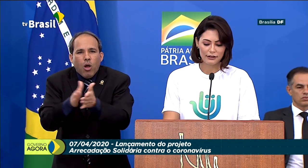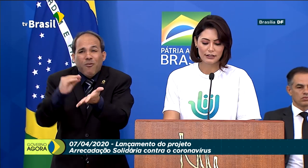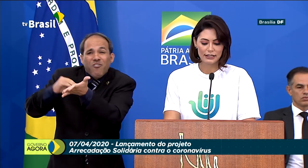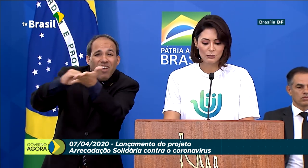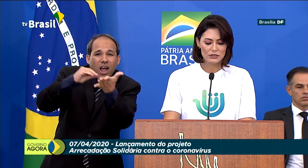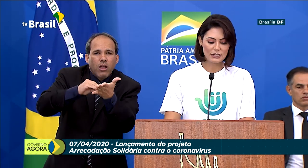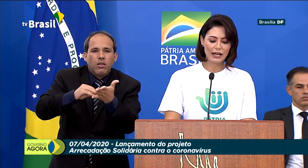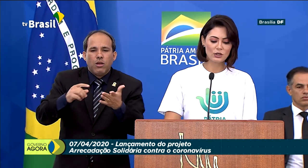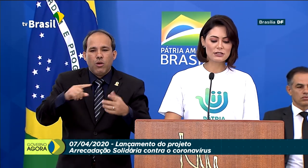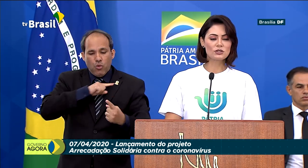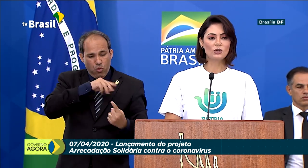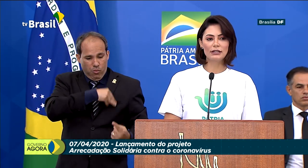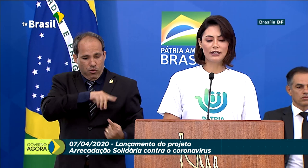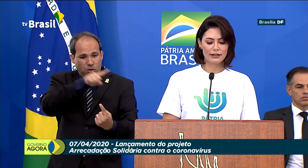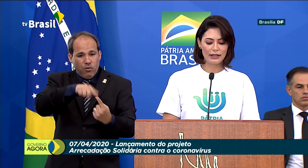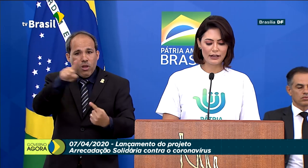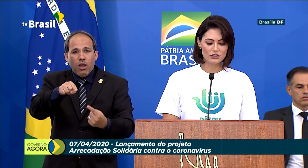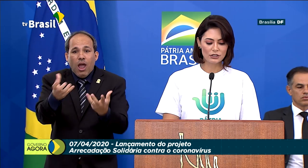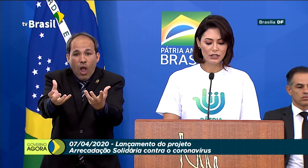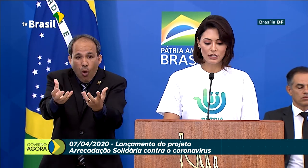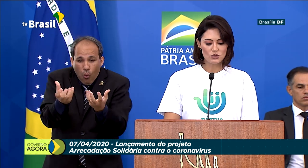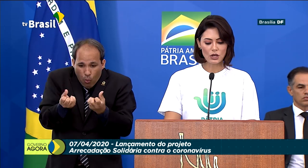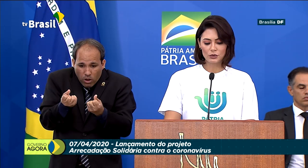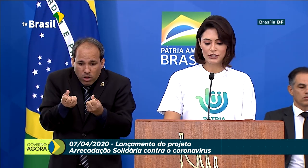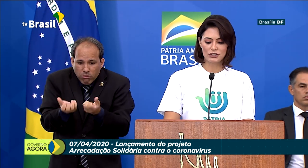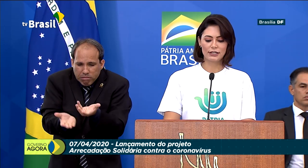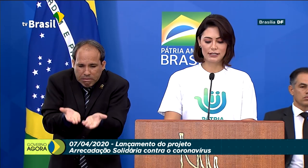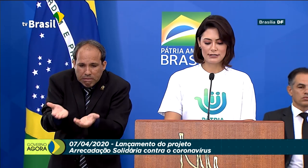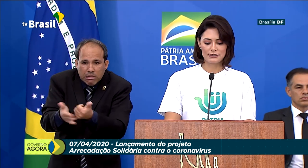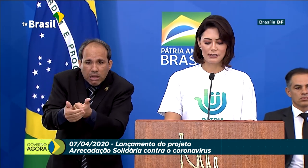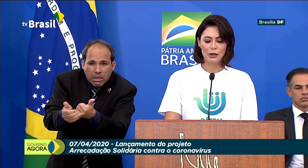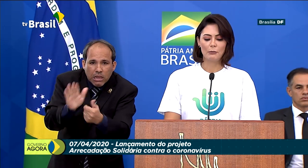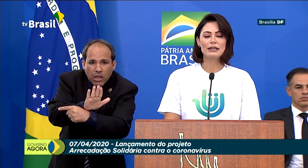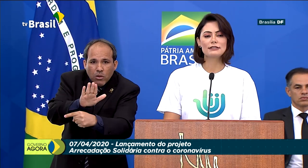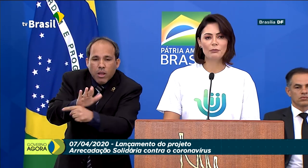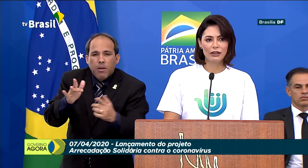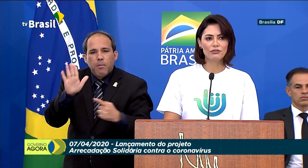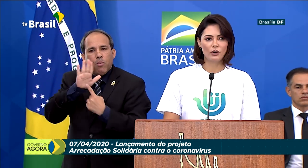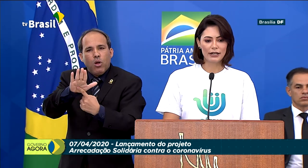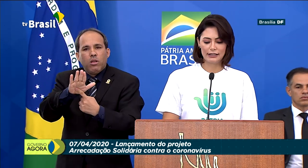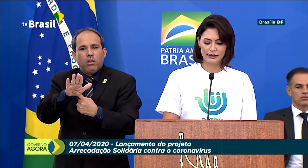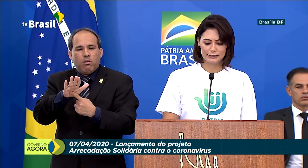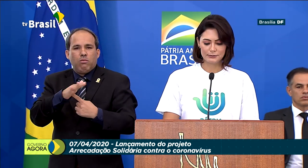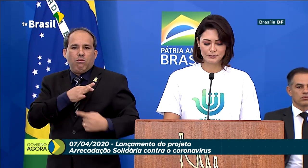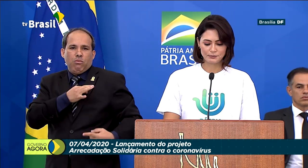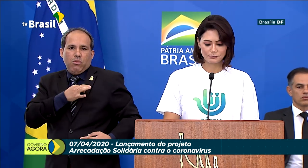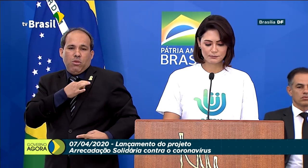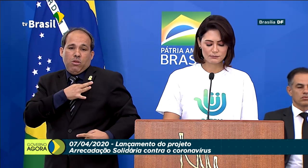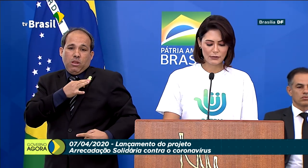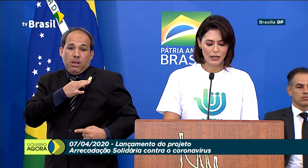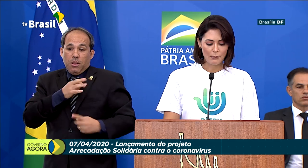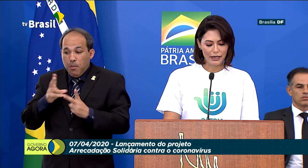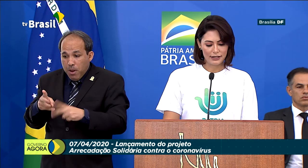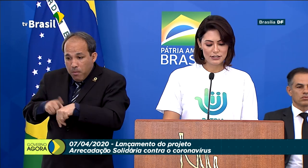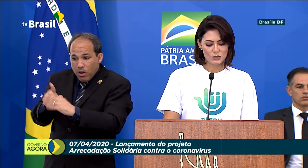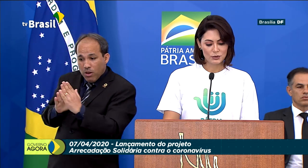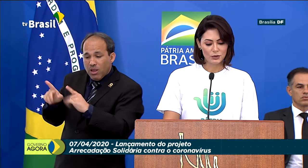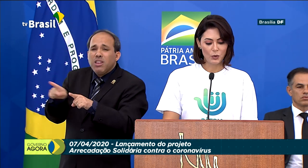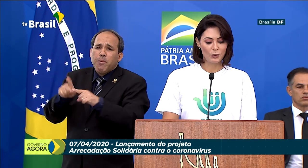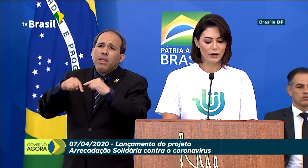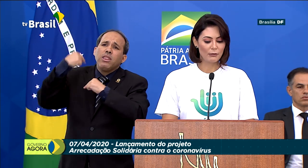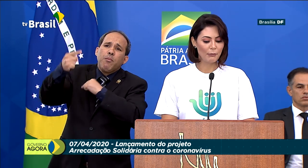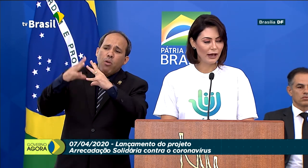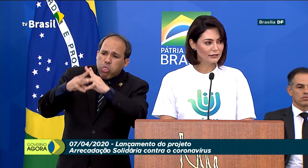ajudar e demonstrar nossa solidariedade, não só durante a crise, mas também fora dela. Para